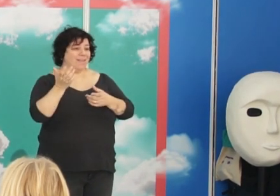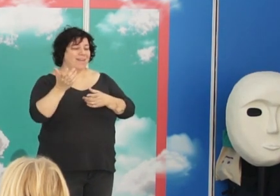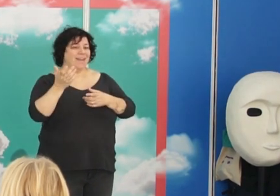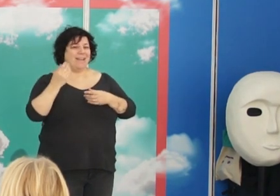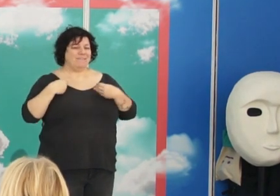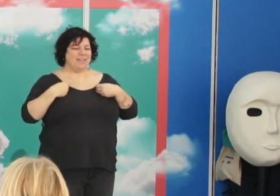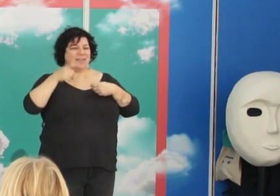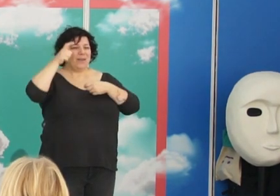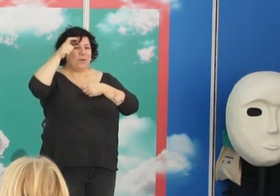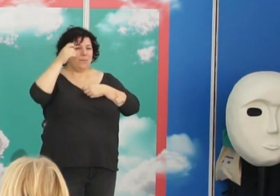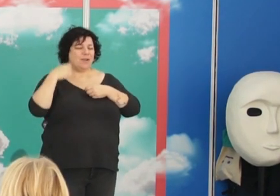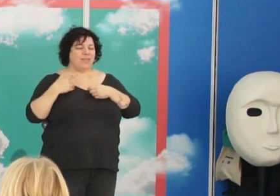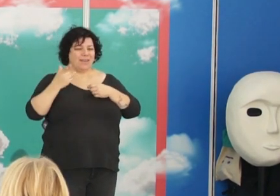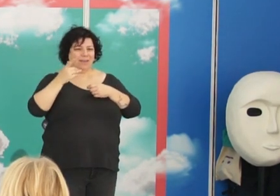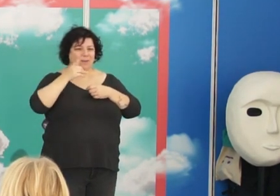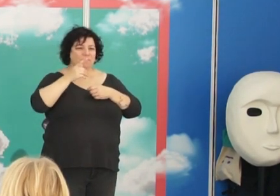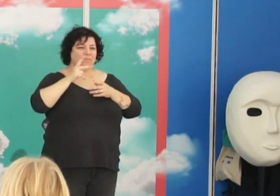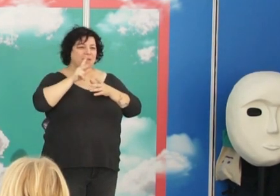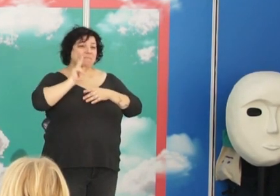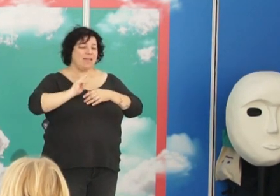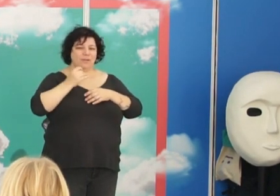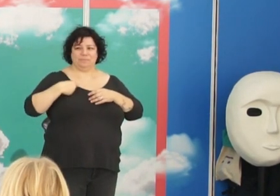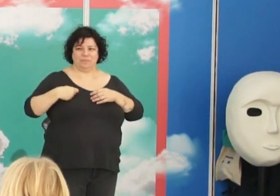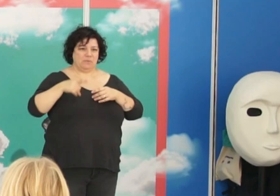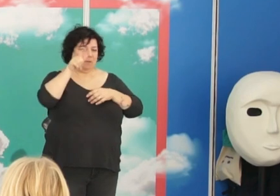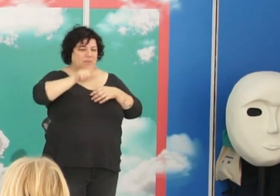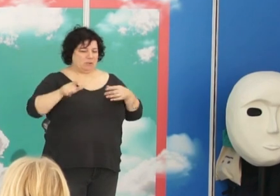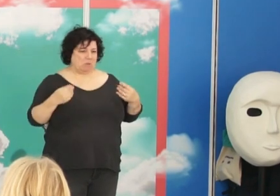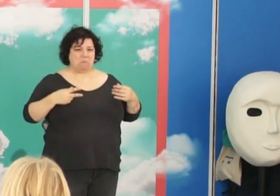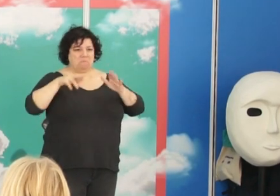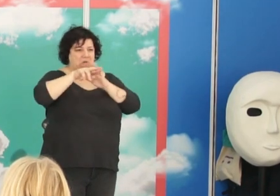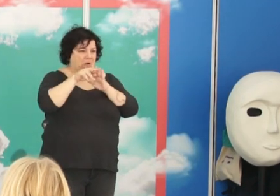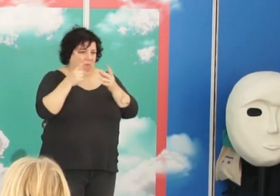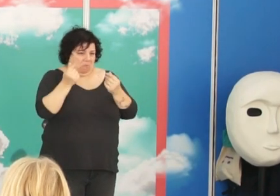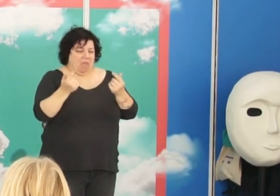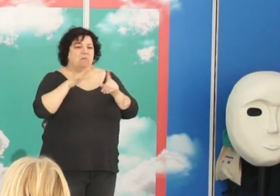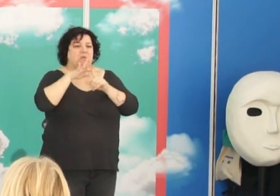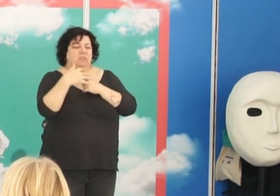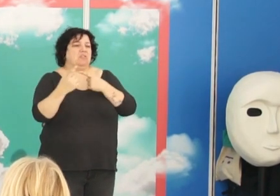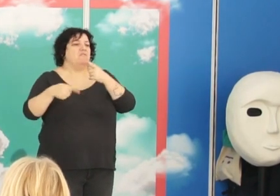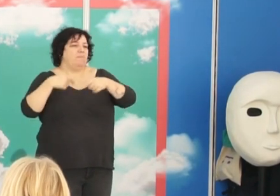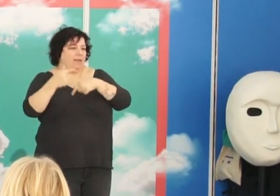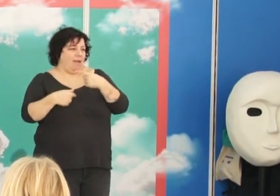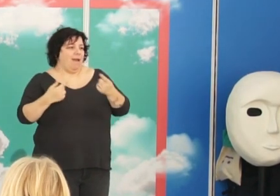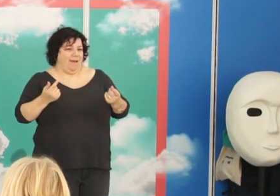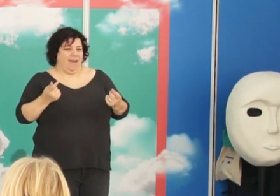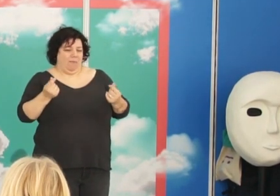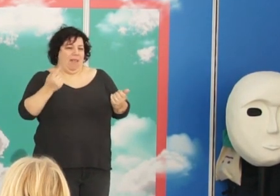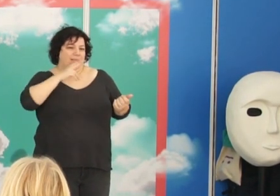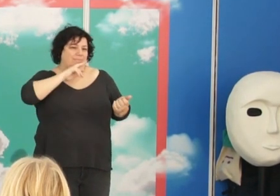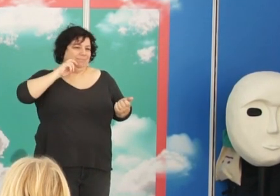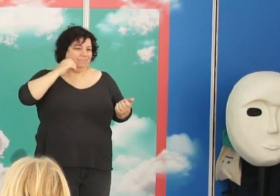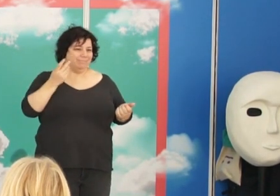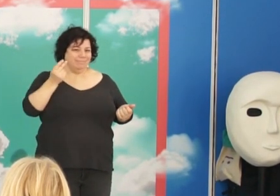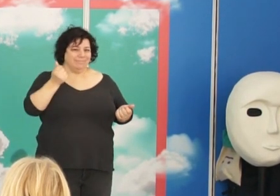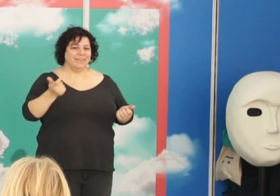Portillo, de un pueblo de Valladolid, es una persona con recursos, viene de un contexto familiar privilegiado,